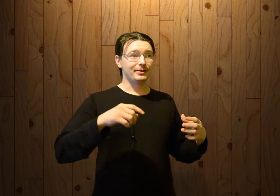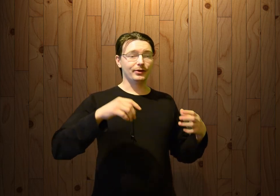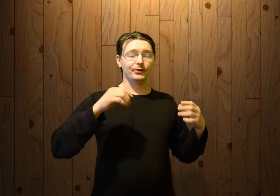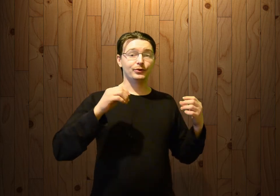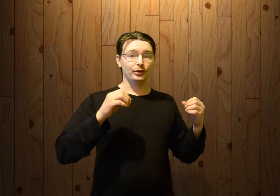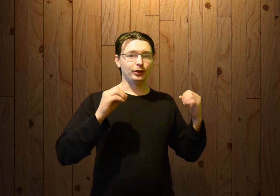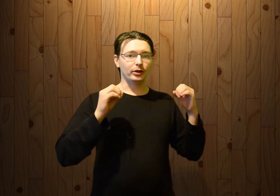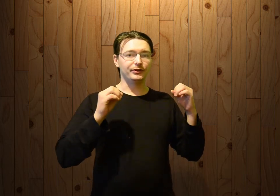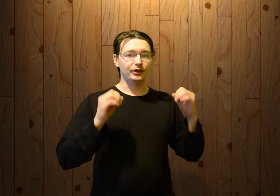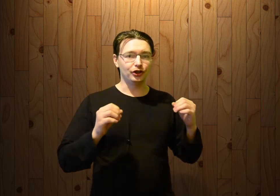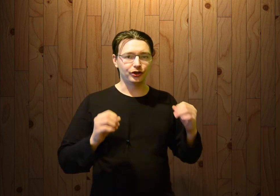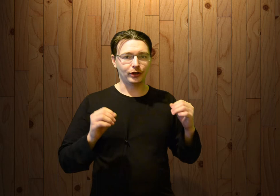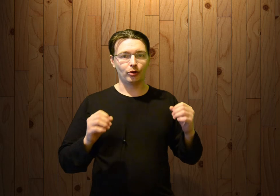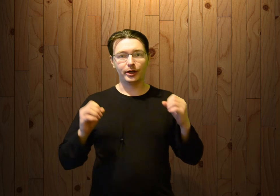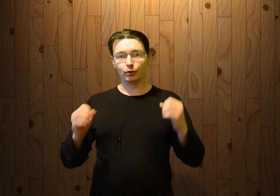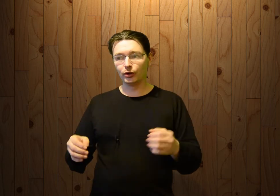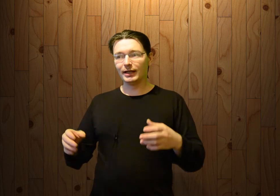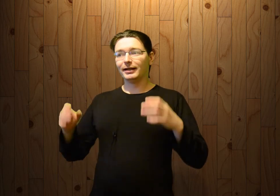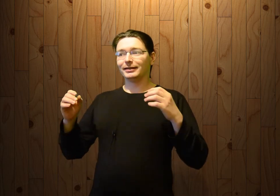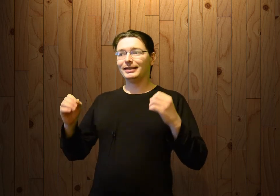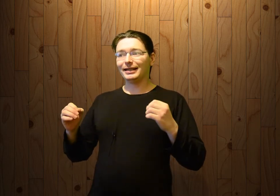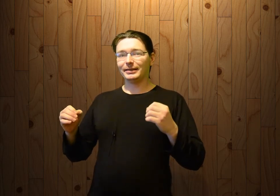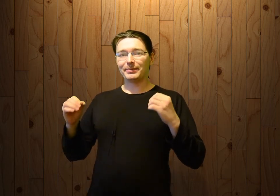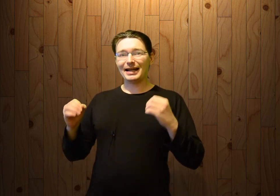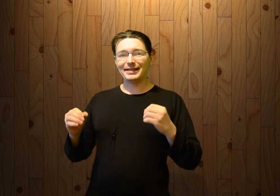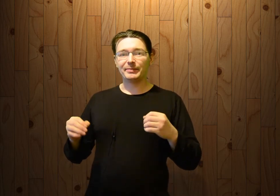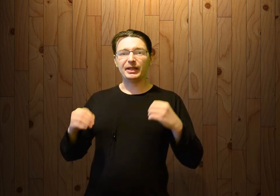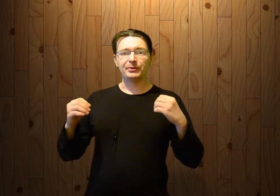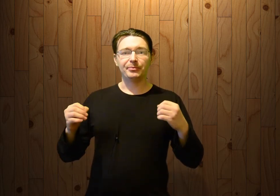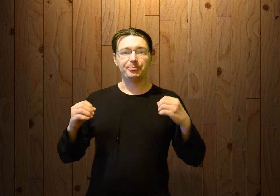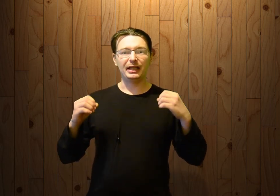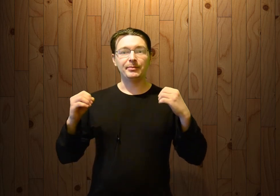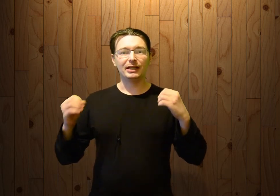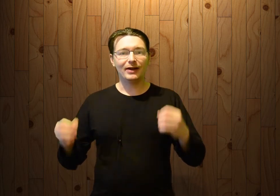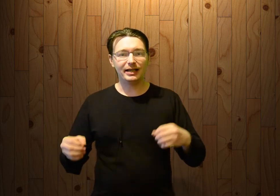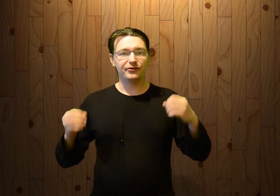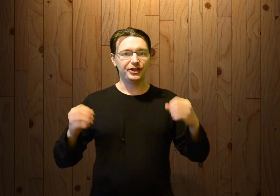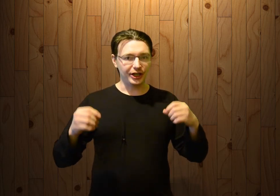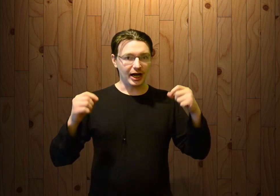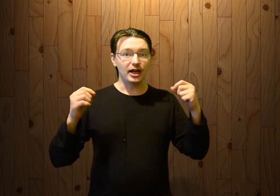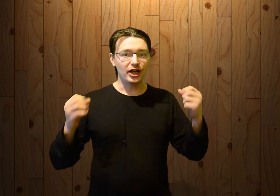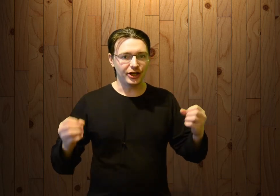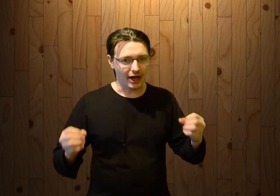И только в 2002 году данный праздник переименовали в День Оленя.